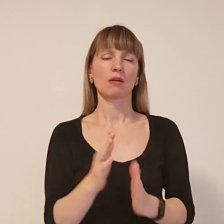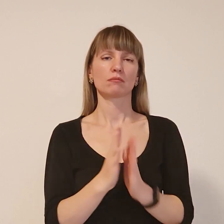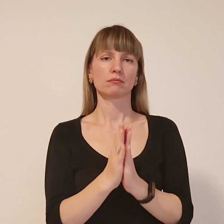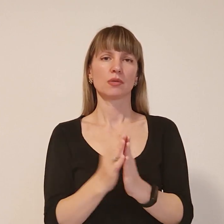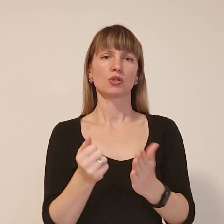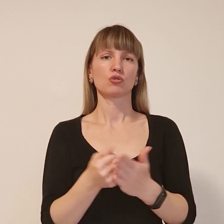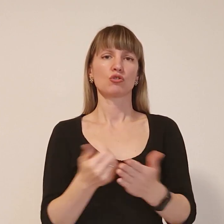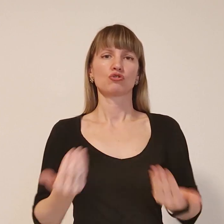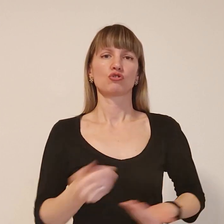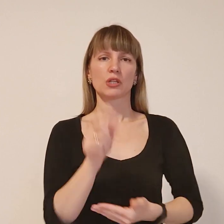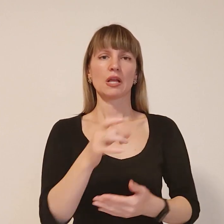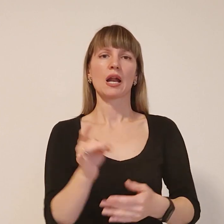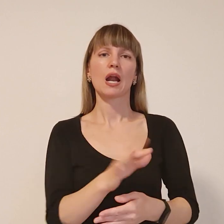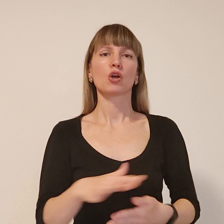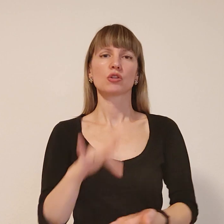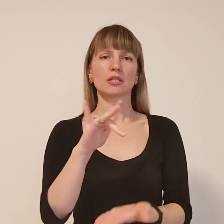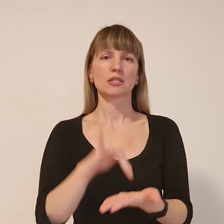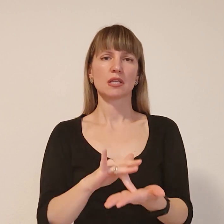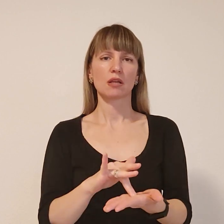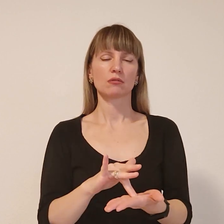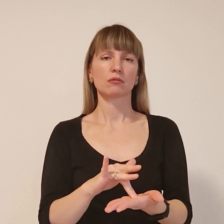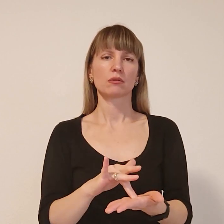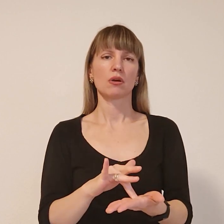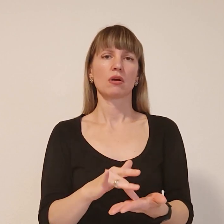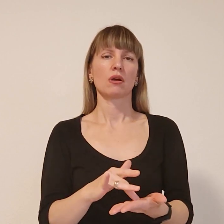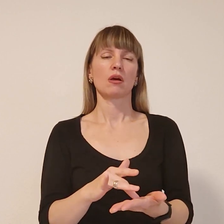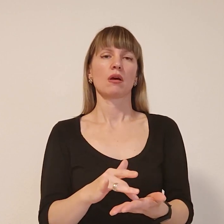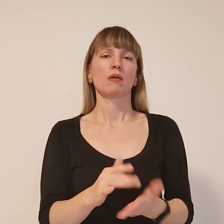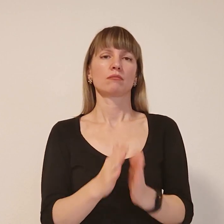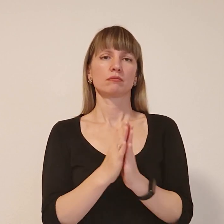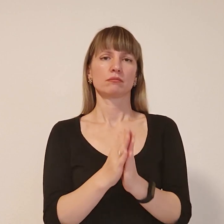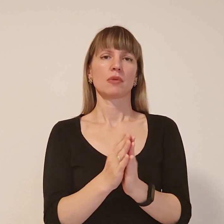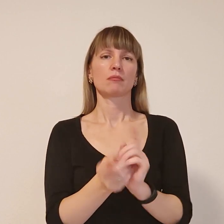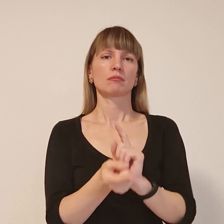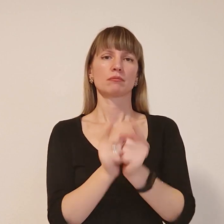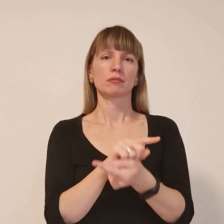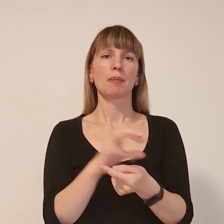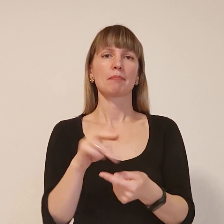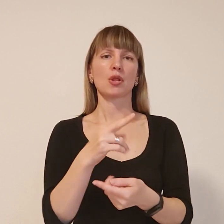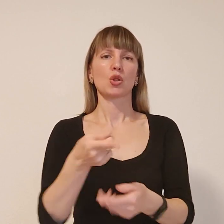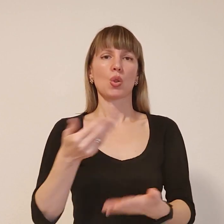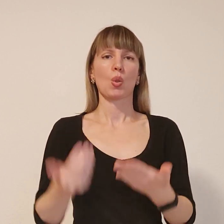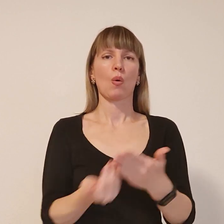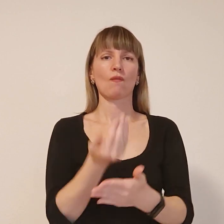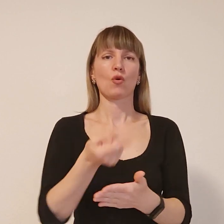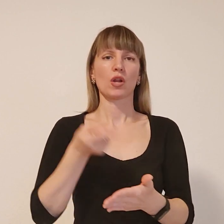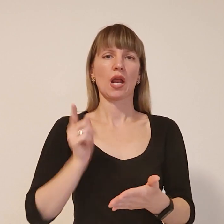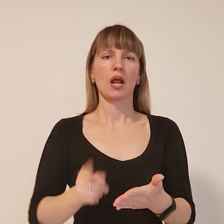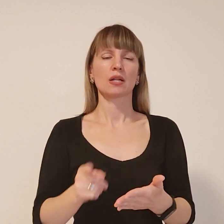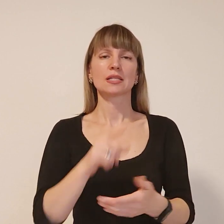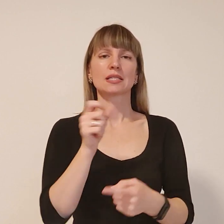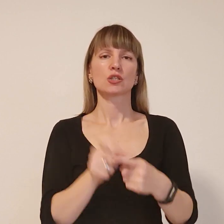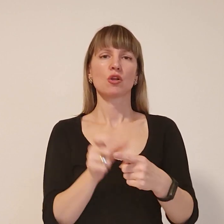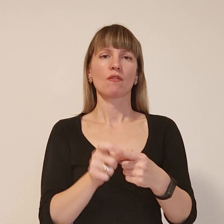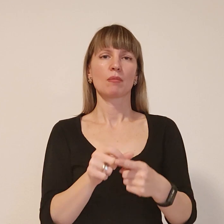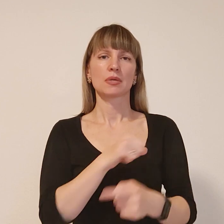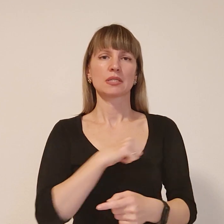мешканців районного центра із закладом підлаштуватися під нову реальність. За словами самопроголошує